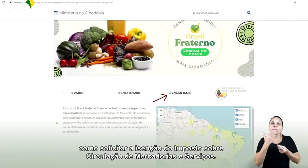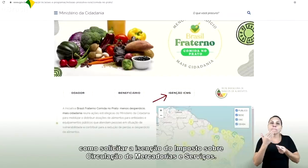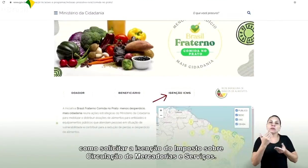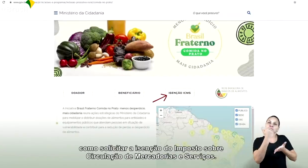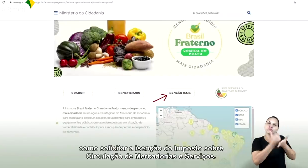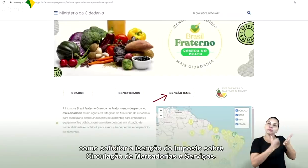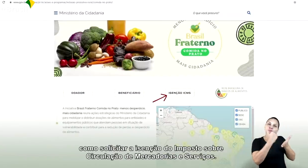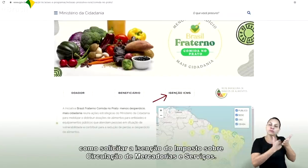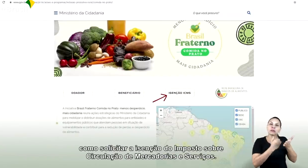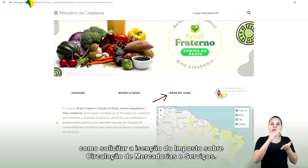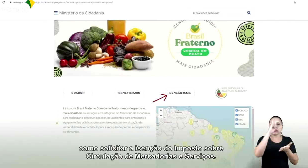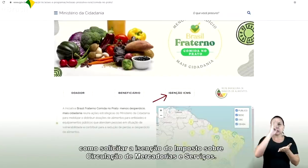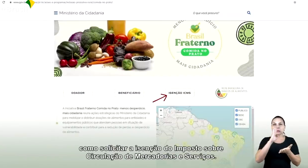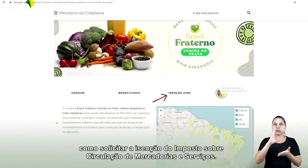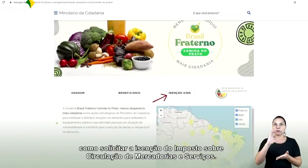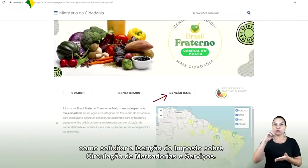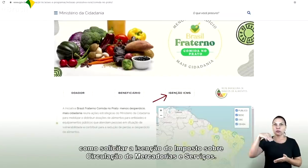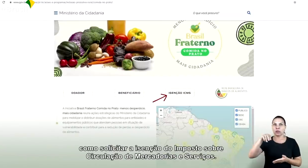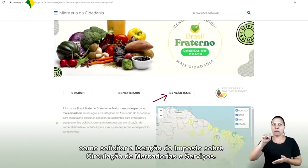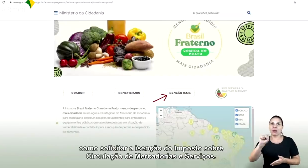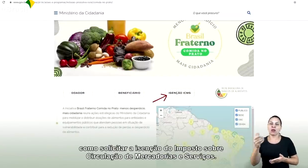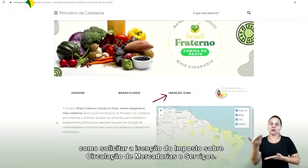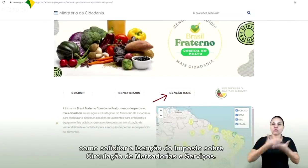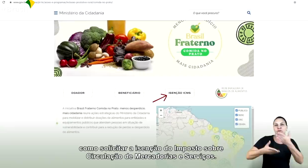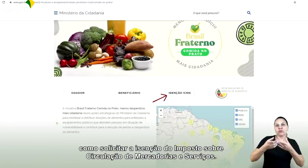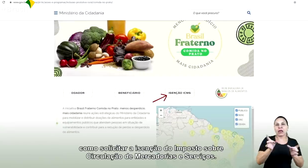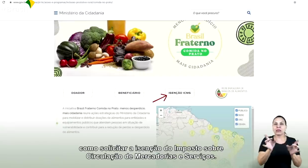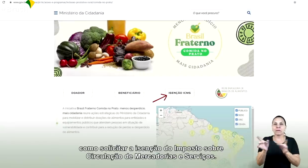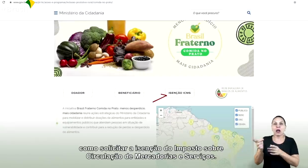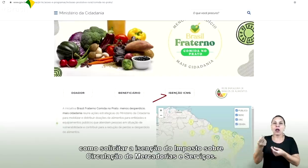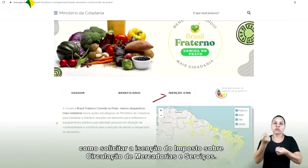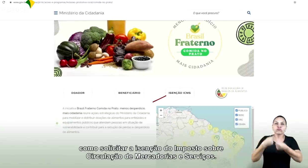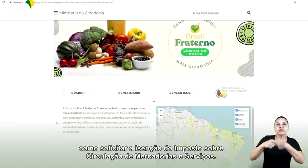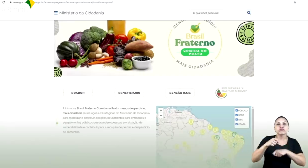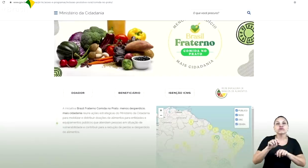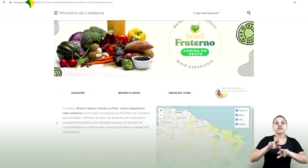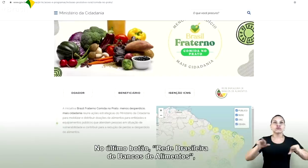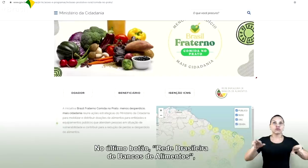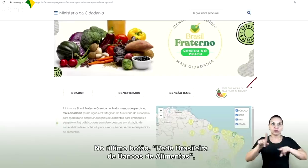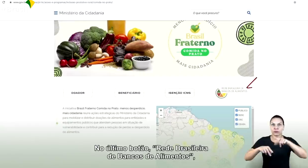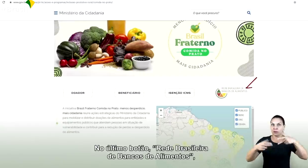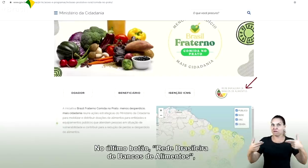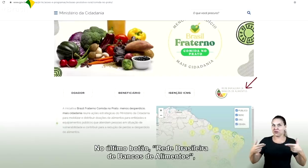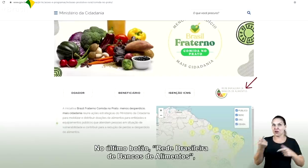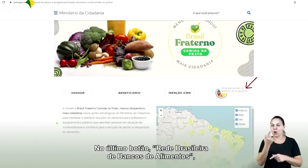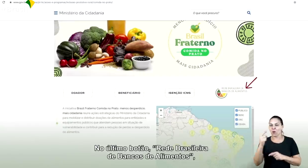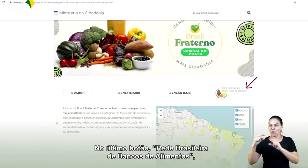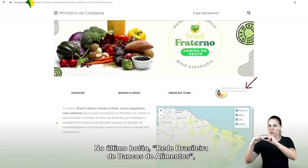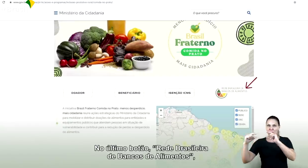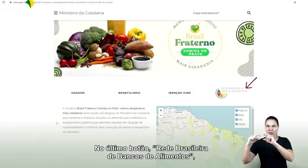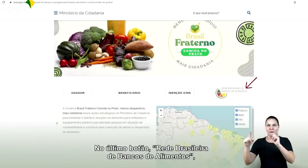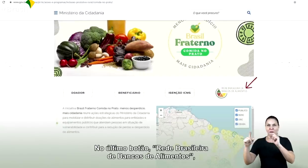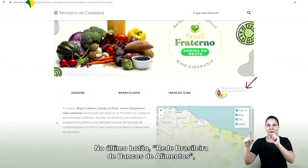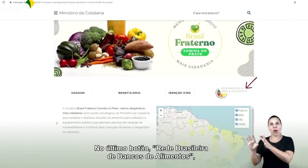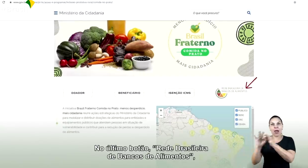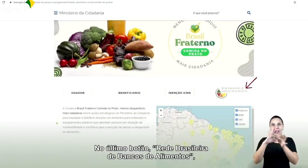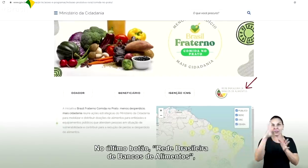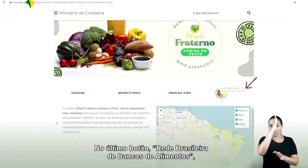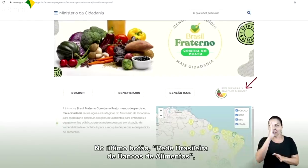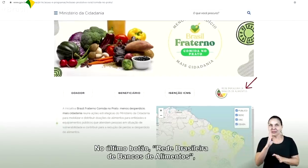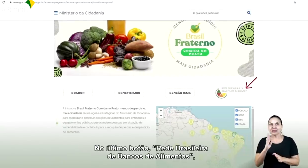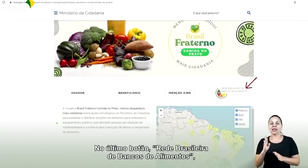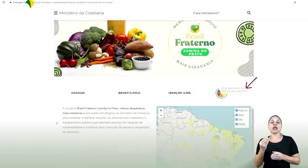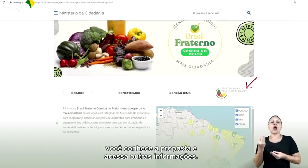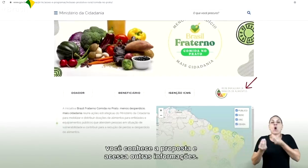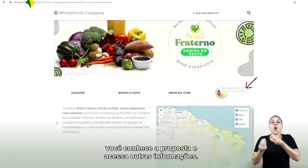solicitar a isenção do imposto sobre circulação de mercadorias e serviços. No último botão, Rede Brasileira de Bancos de